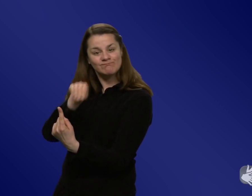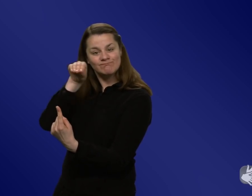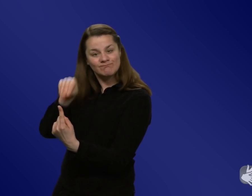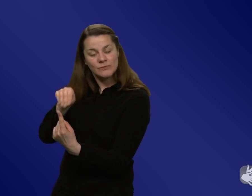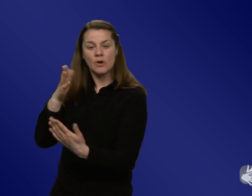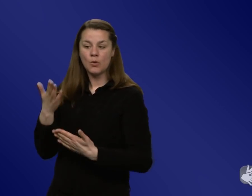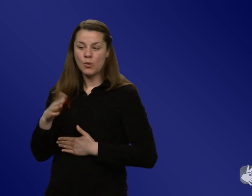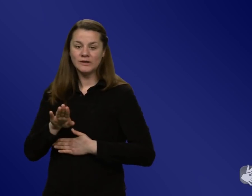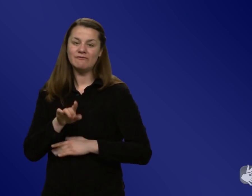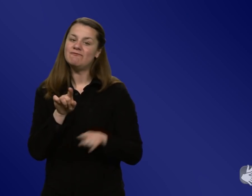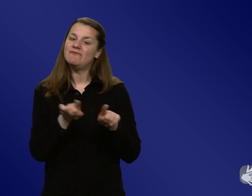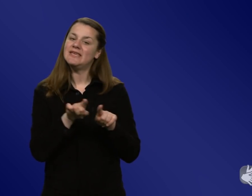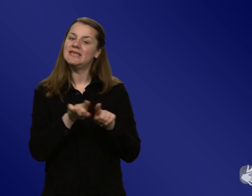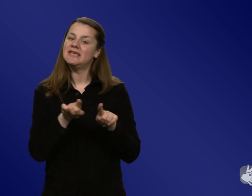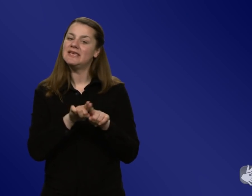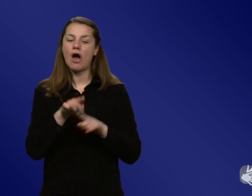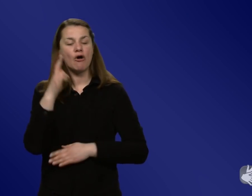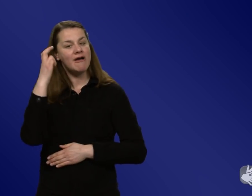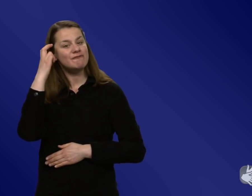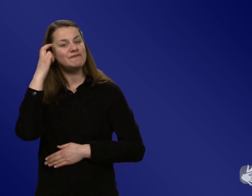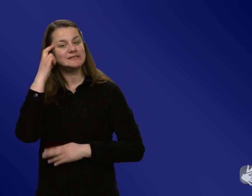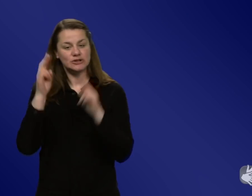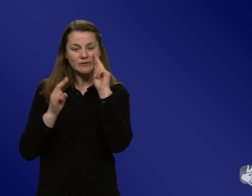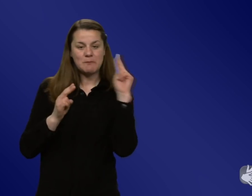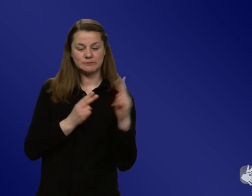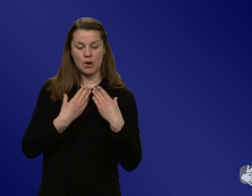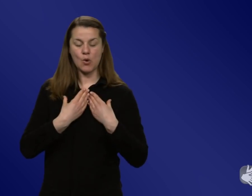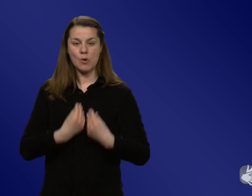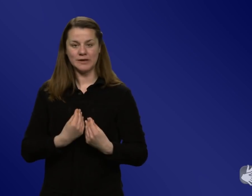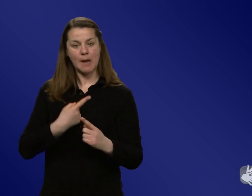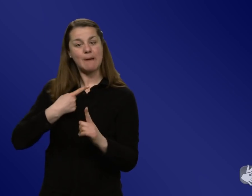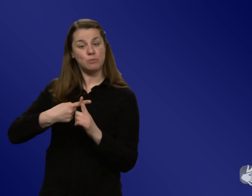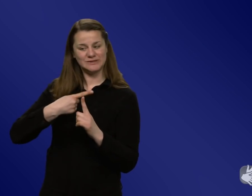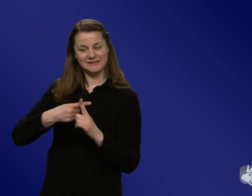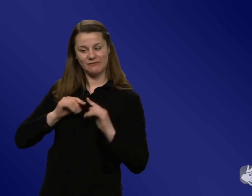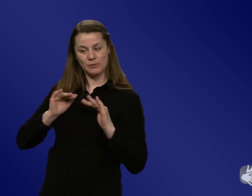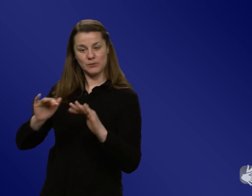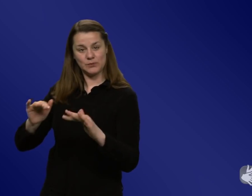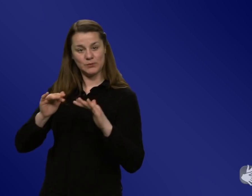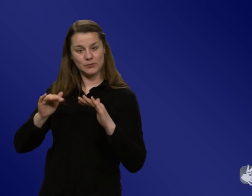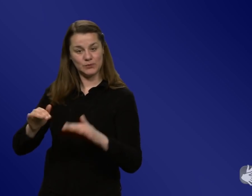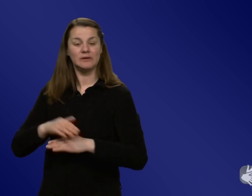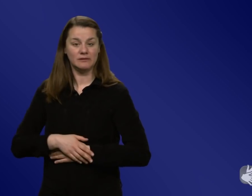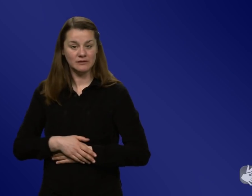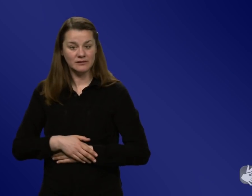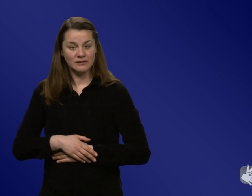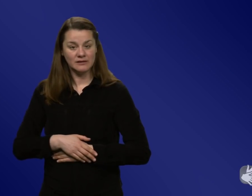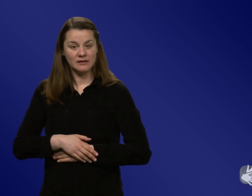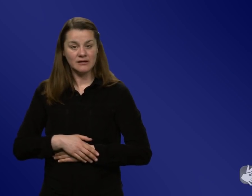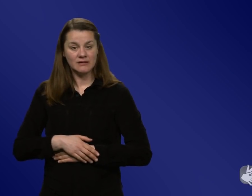Stimme der Vernunft und auch der Wissenschaft war auf eine positive Weise. Aber da ist doch sehr, sehr vieles so fast gehortet wurde im